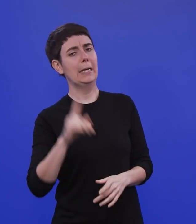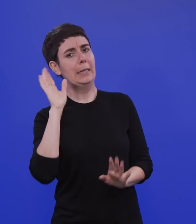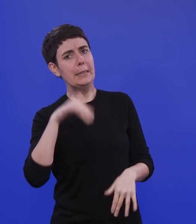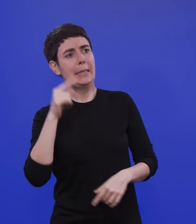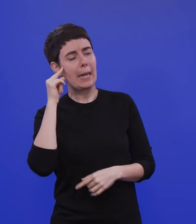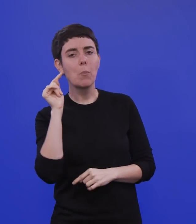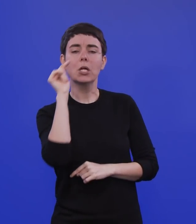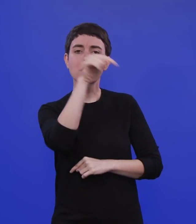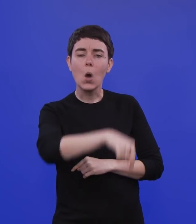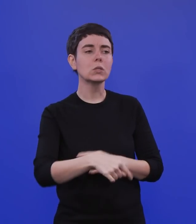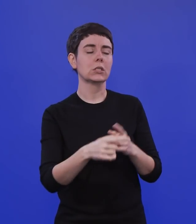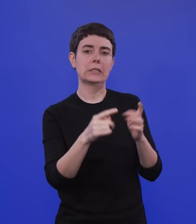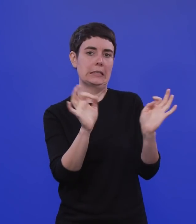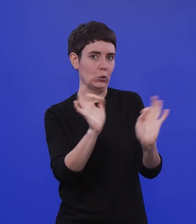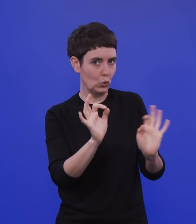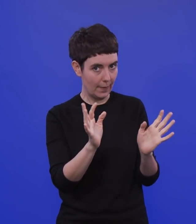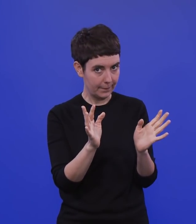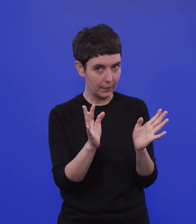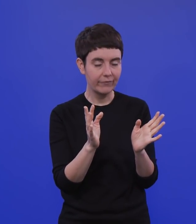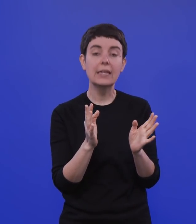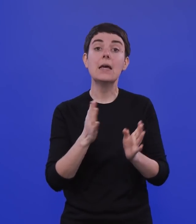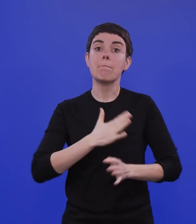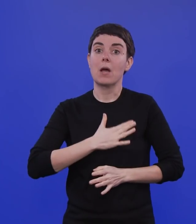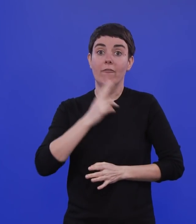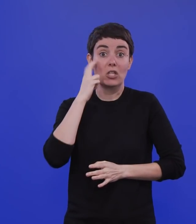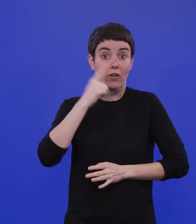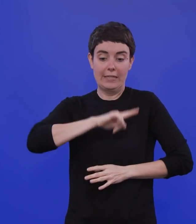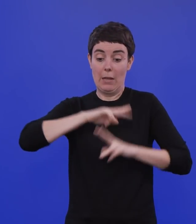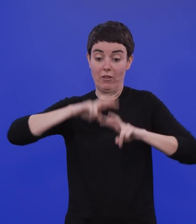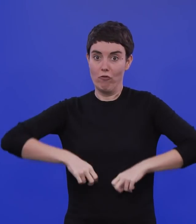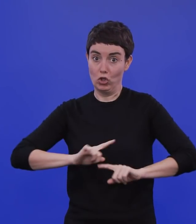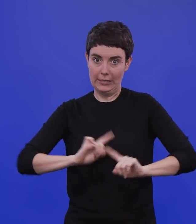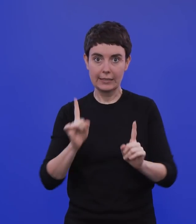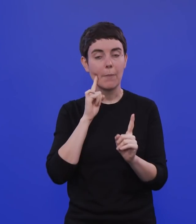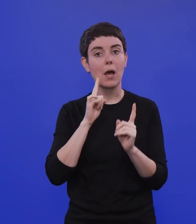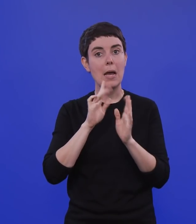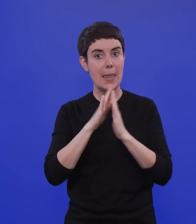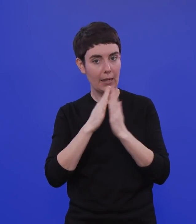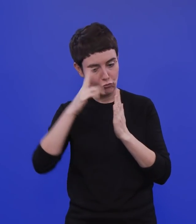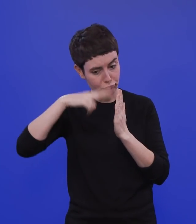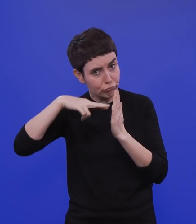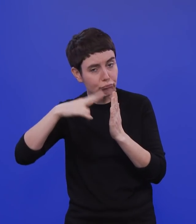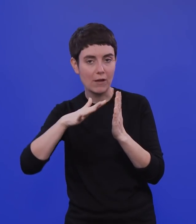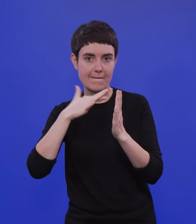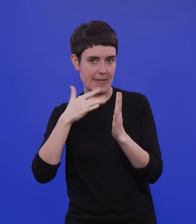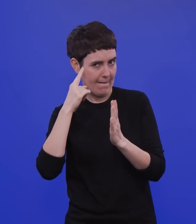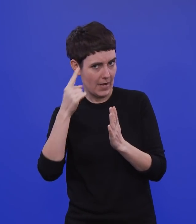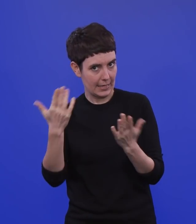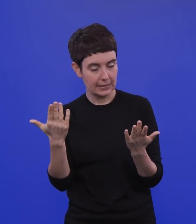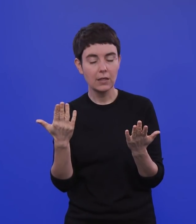sondern höchstens anhand der Literaturkenntnis. Also es gibt ja diesen Anhaltswert, dass 19-mal mehr